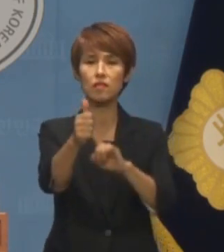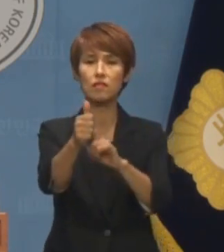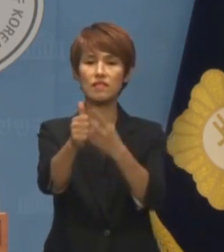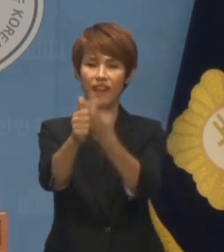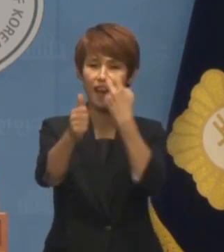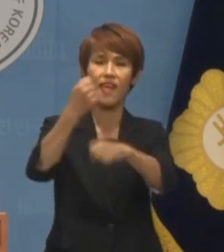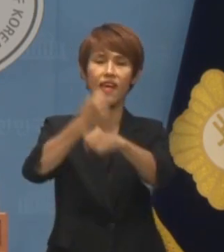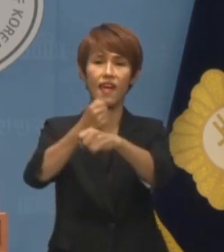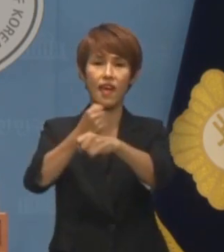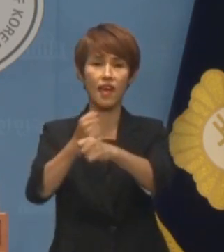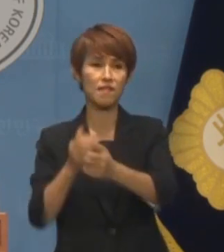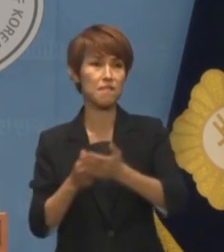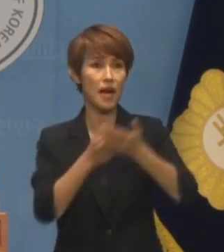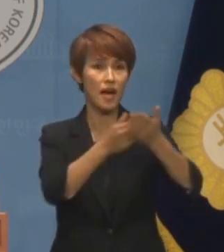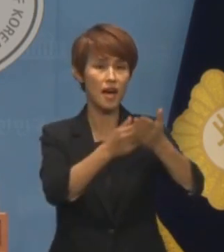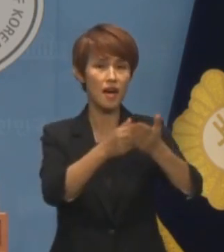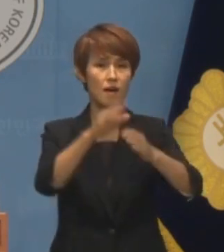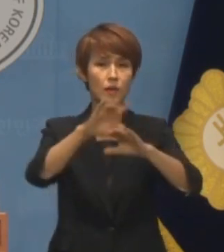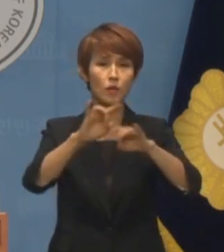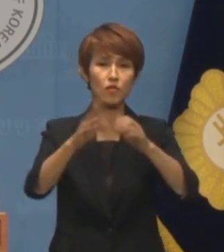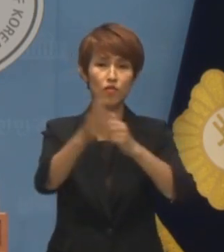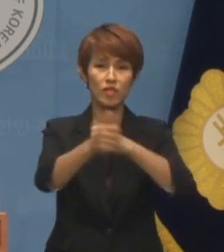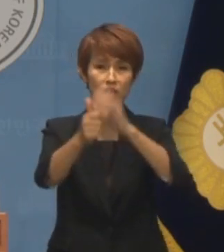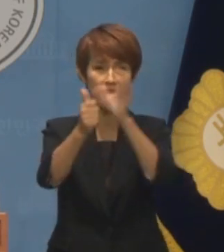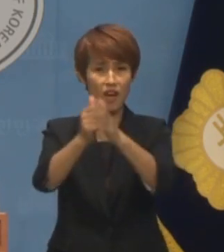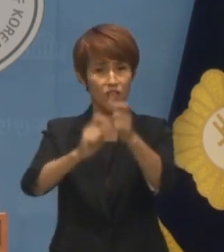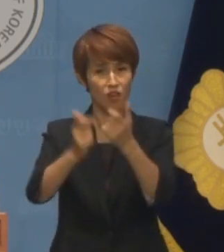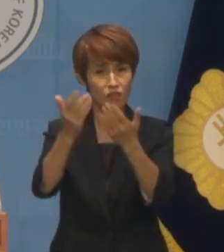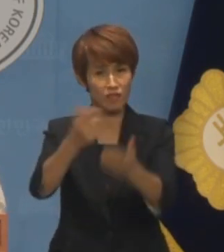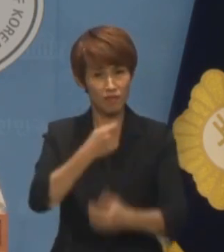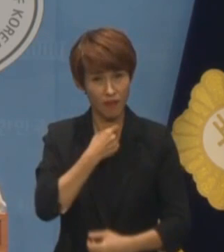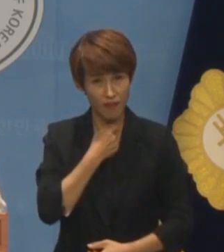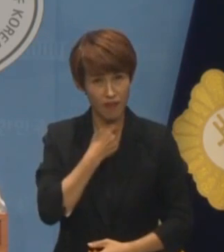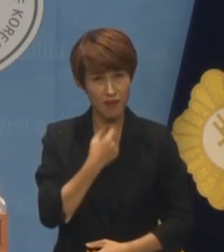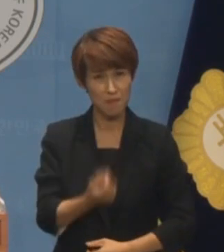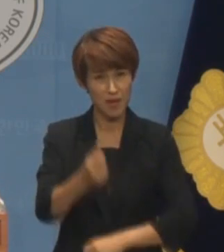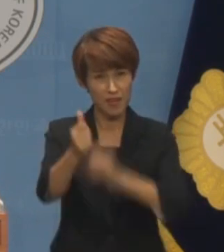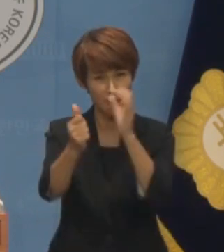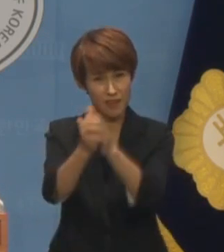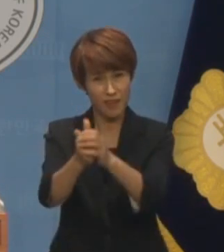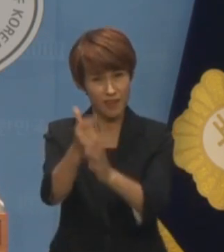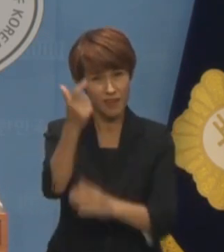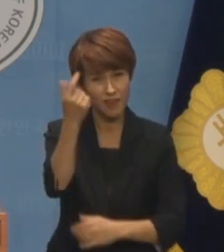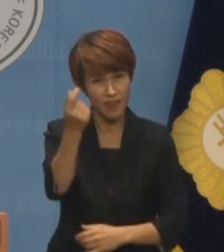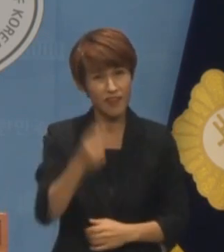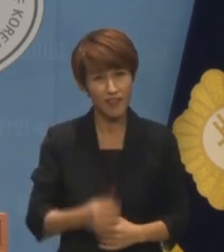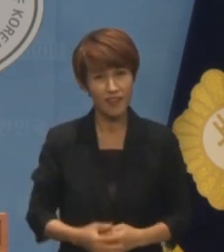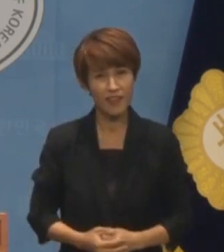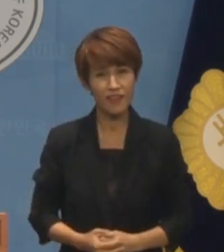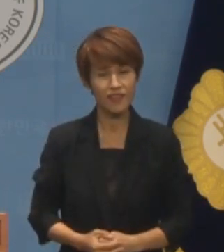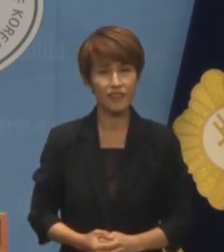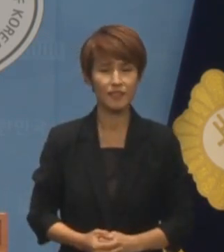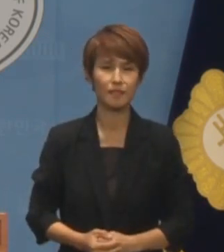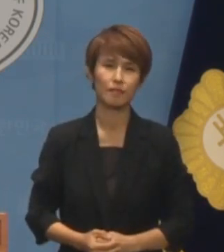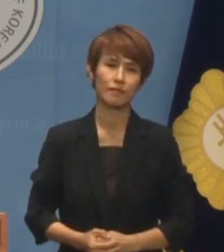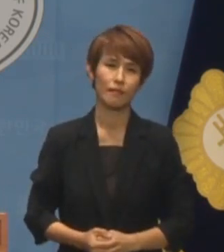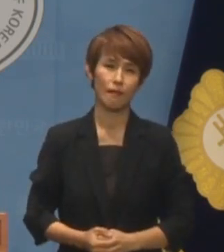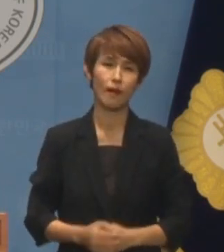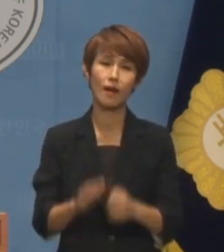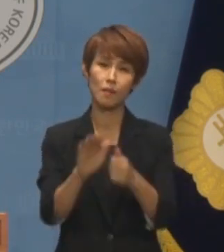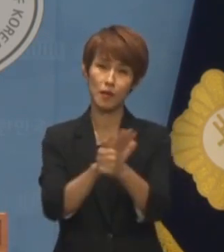방통위원장 재임 시간을 늘려주기 위해서 서둘러 임명을 한 것 같습니다 참